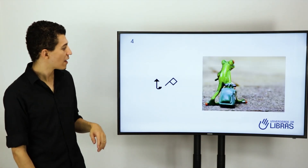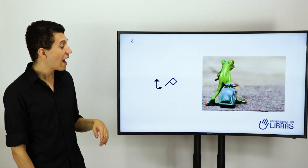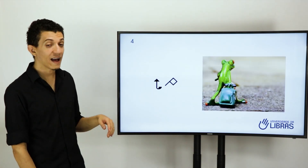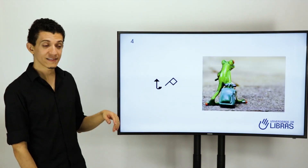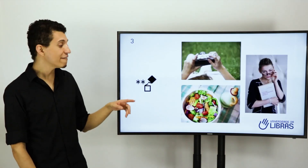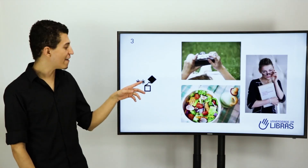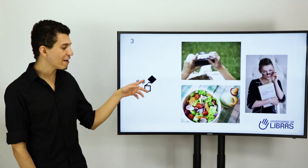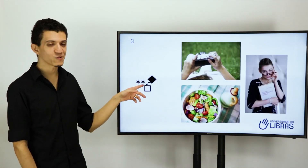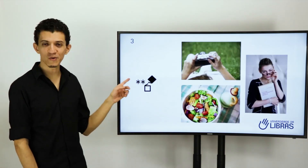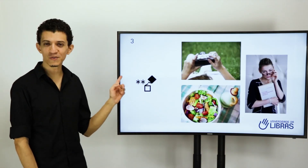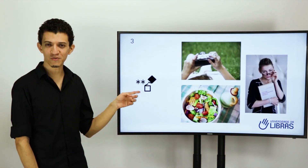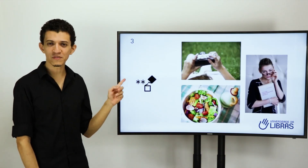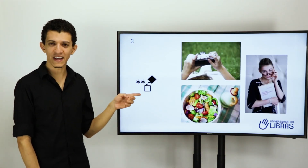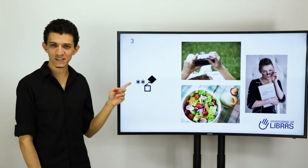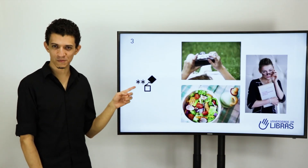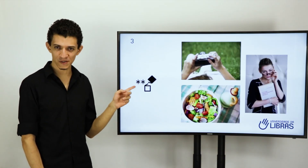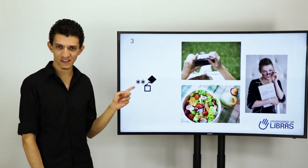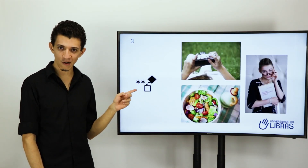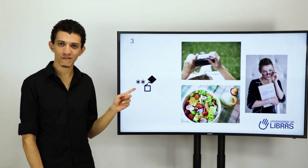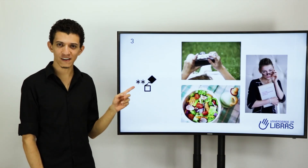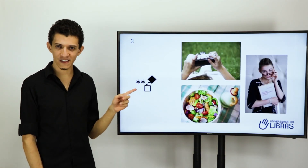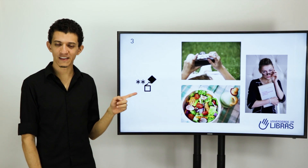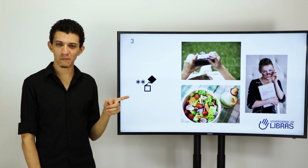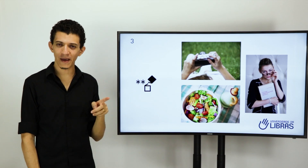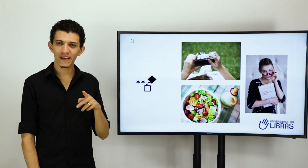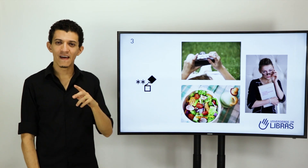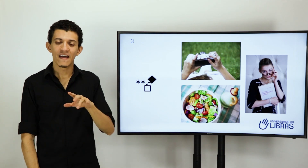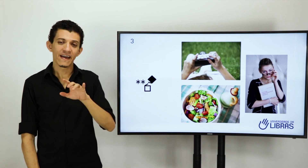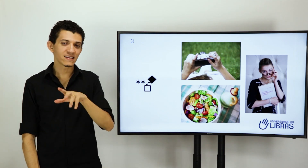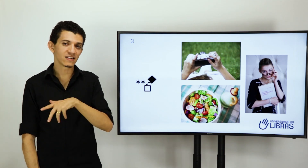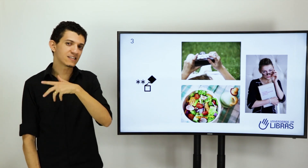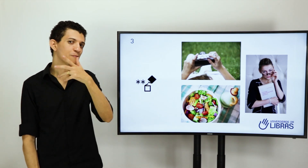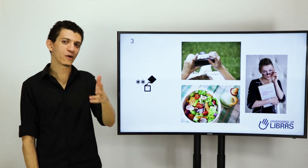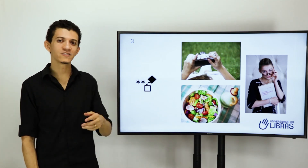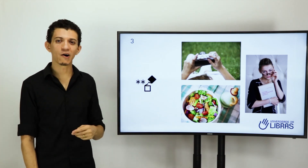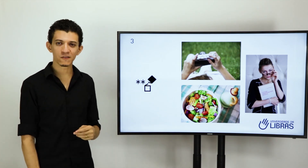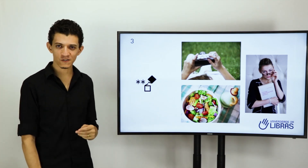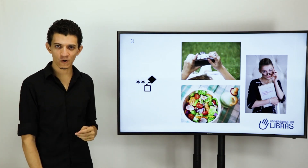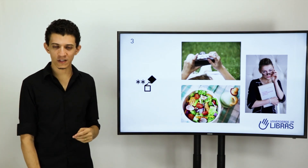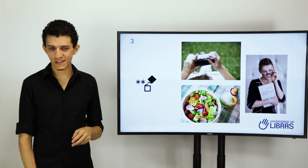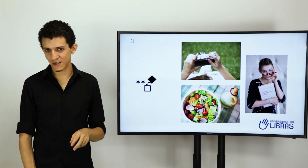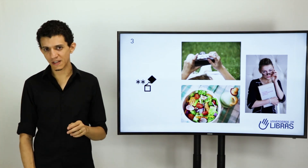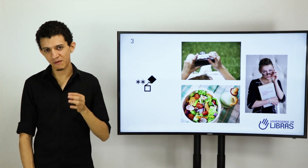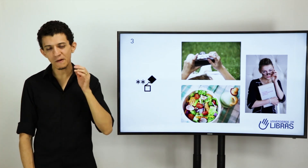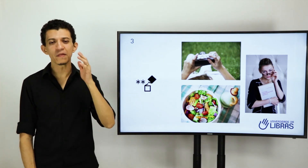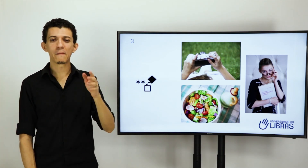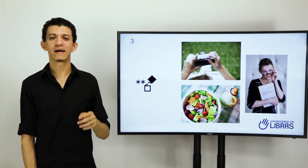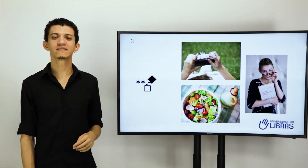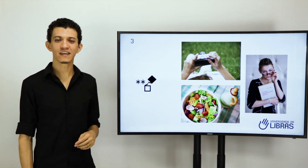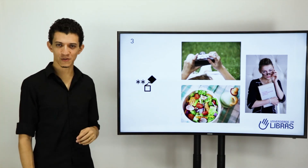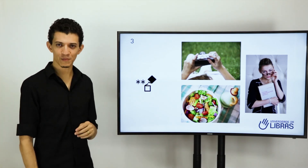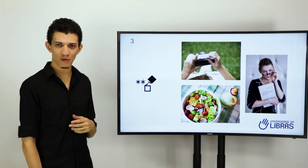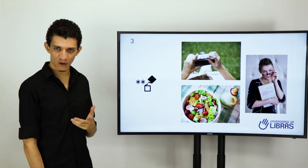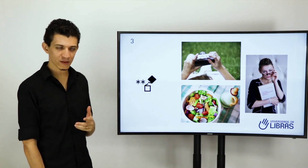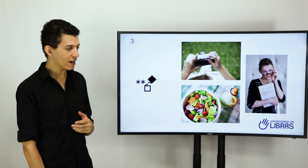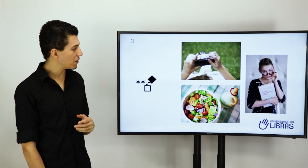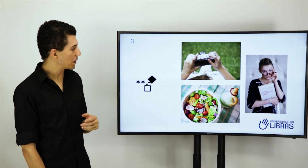Ah, tem vários outros contextos para o sinal de fazer também. E às vezes ele pode dar outras conotações também, mas isso assunto para uma outra aula.